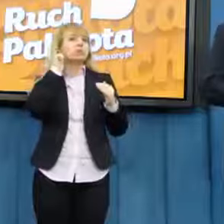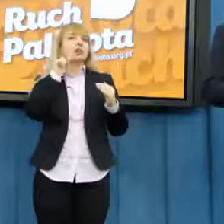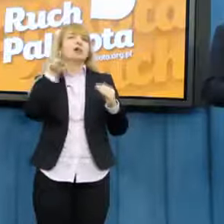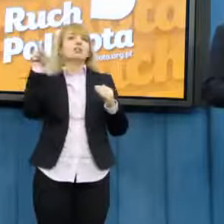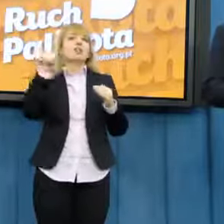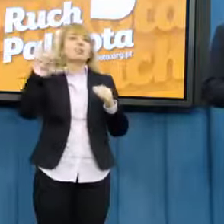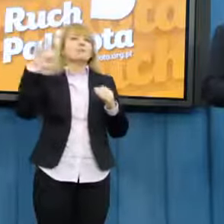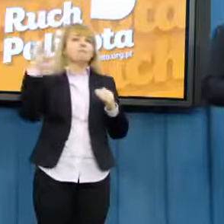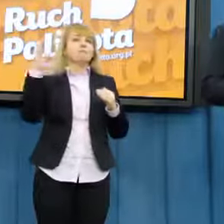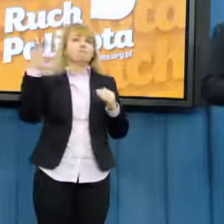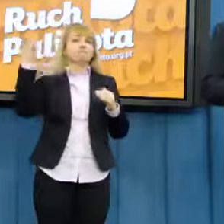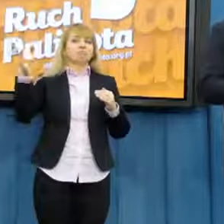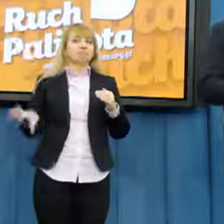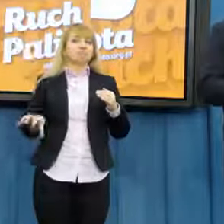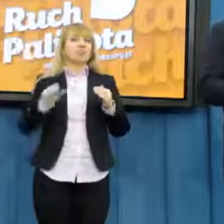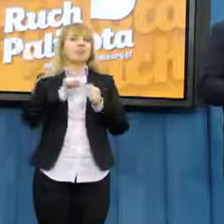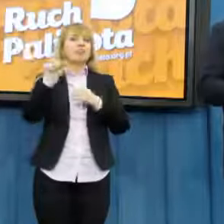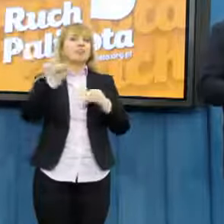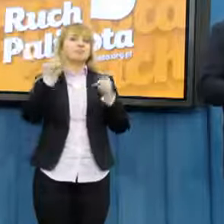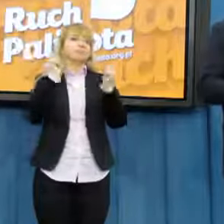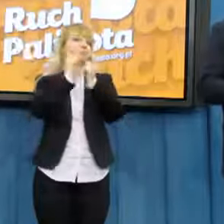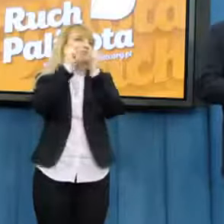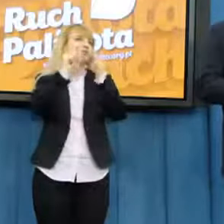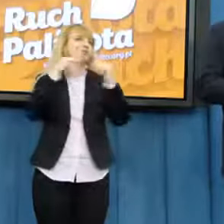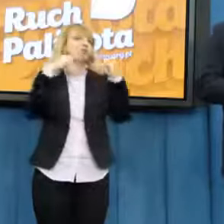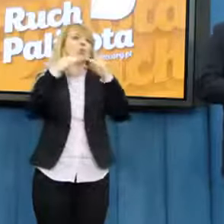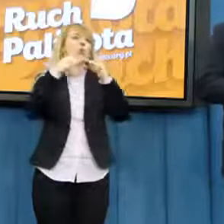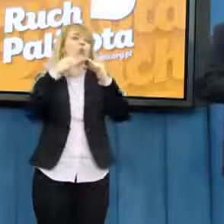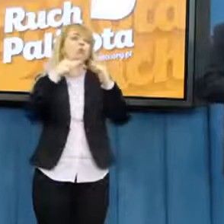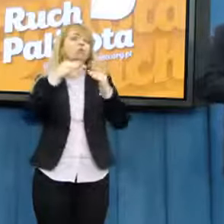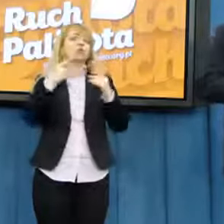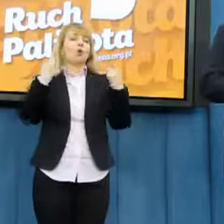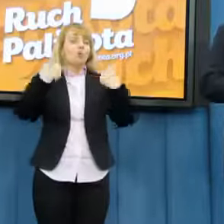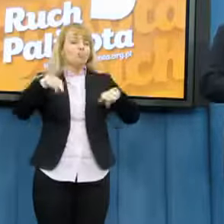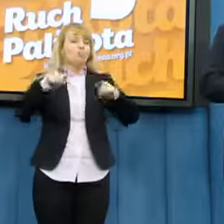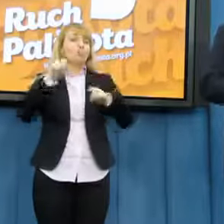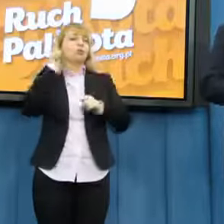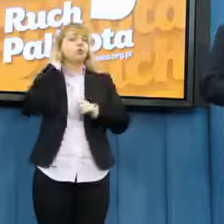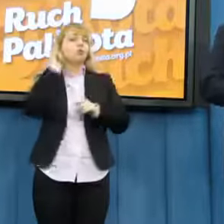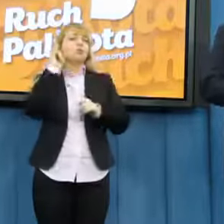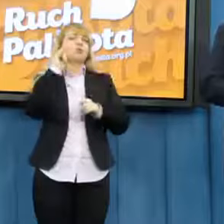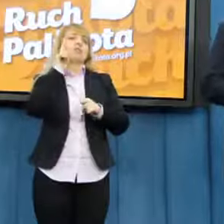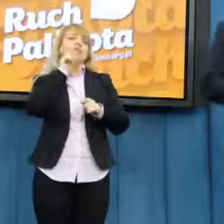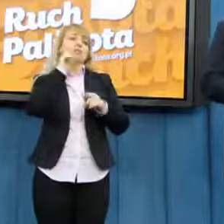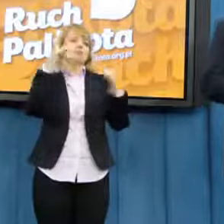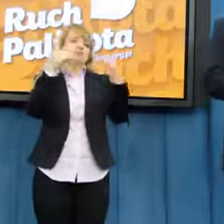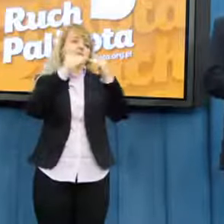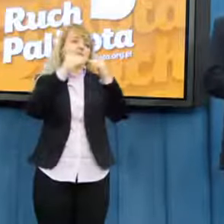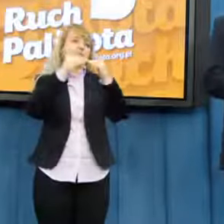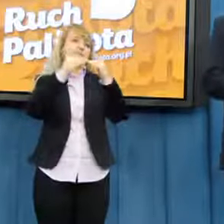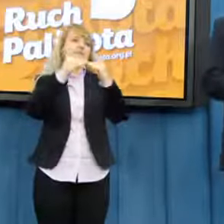równouprawnieniu i równemu traktowaniu obywateli, więc ja bym się bardzo zdziwił, gdyby takich wniosków nie złożyli.